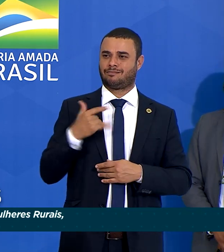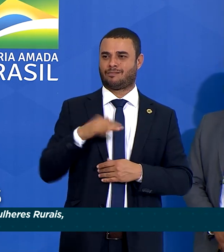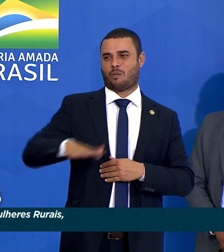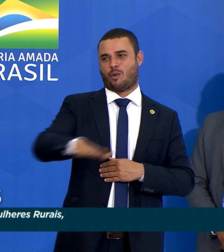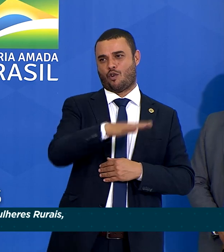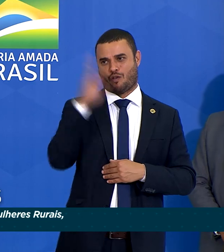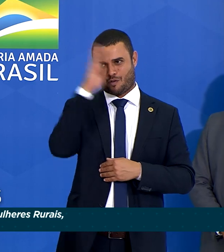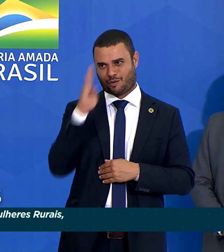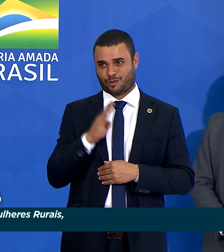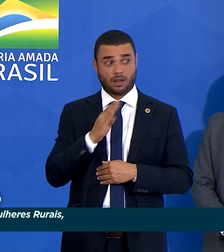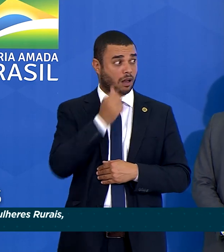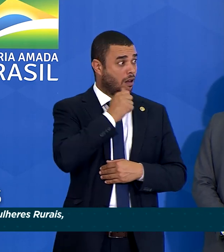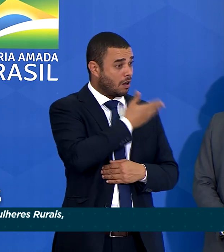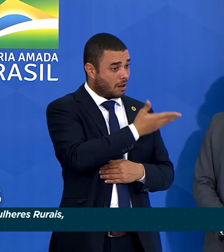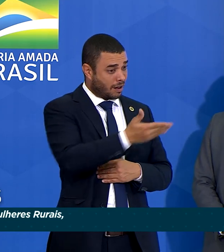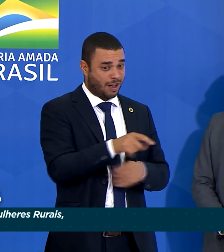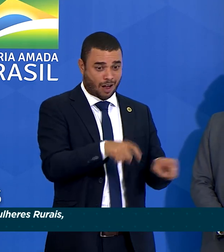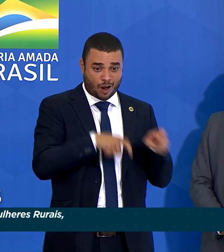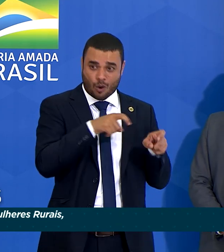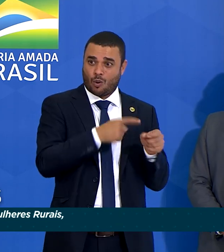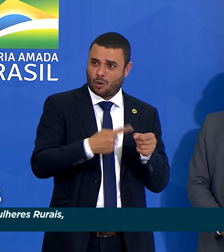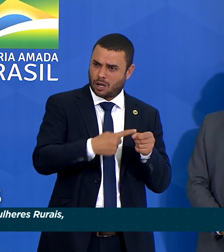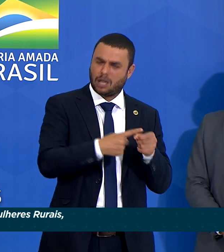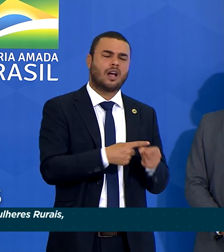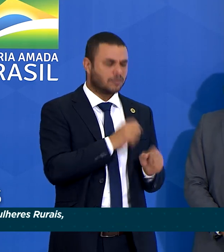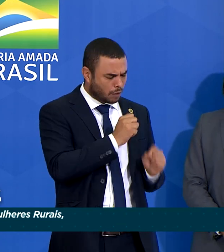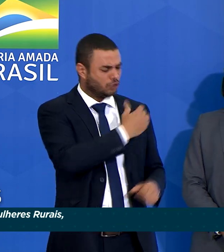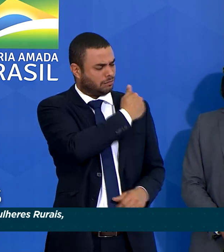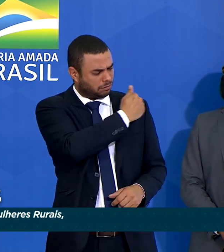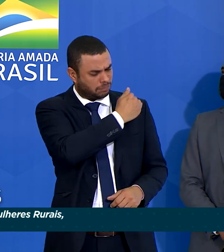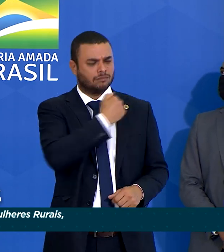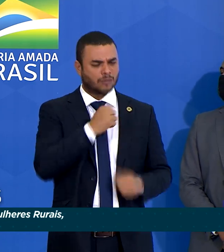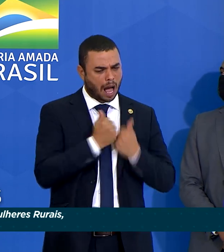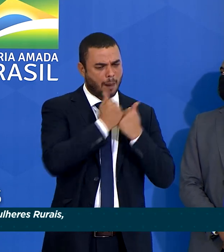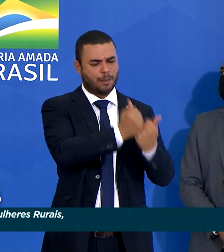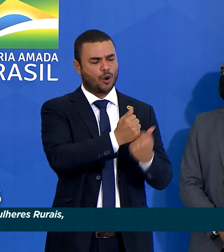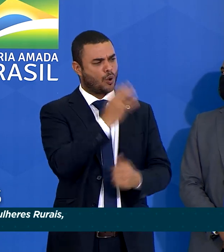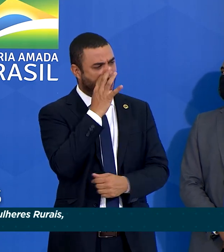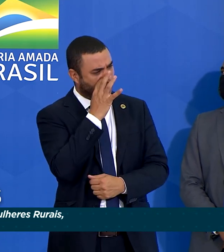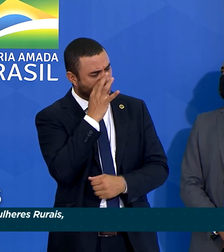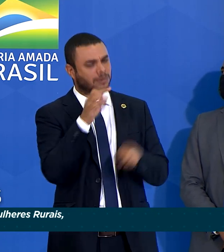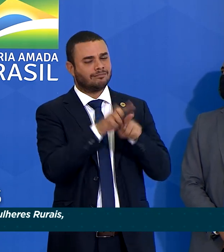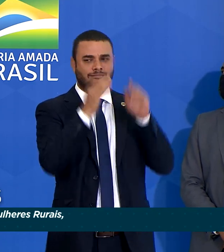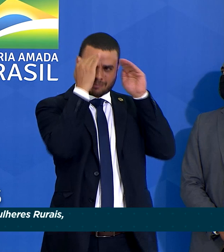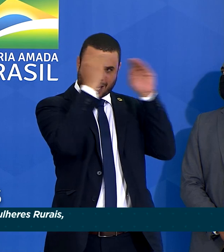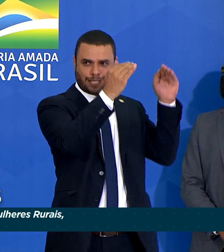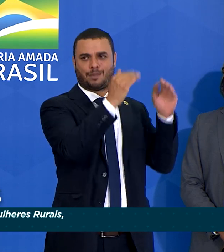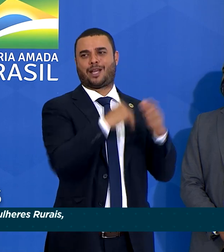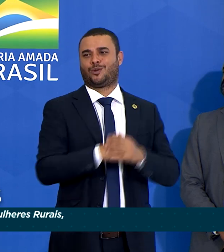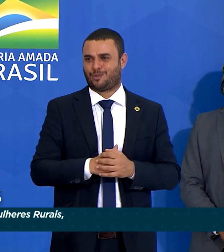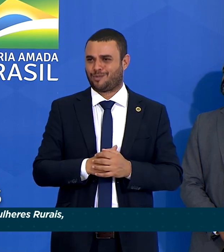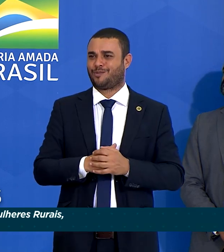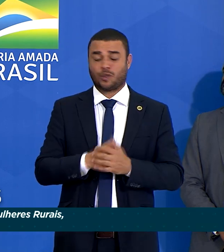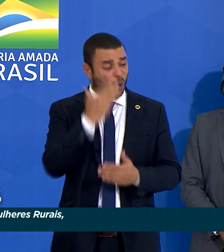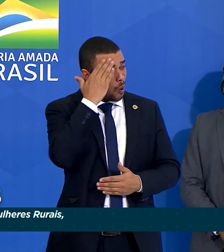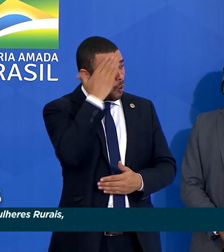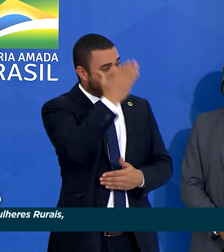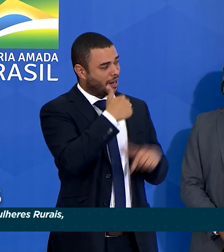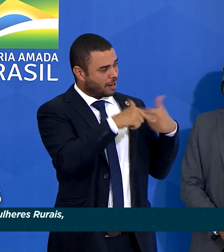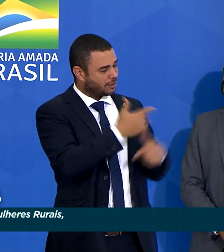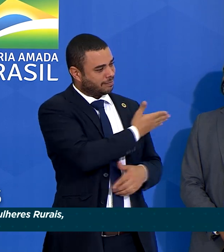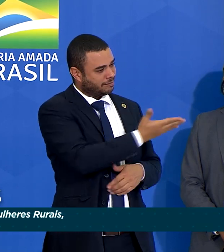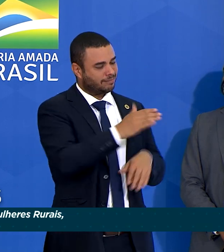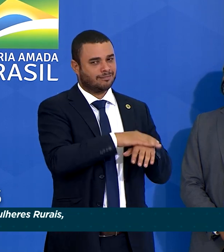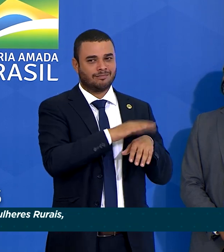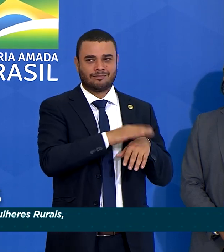rurais contem sempre com o nosso apoio, com a nossa admiração e o nosso respeito. Obrigada pelo trabalho que vocês